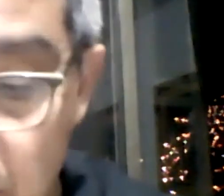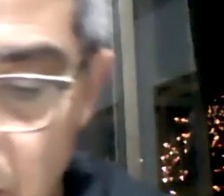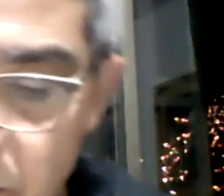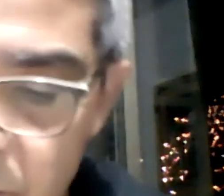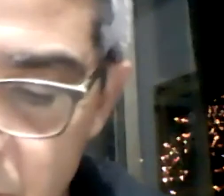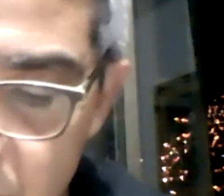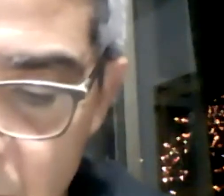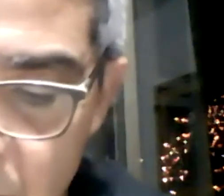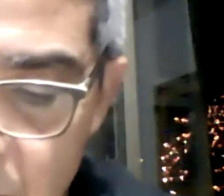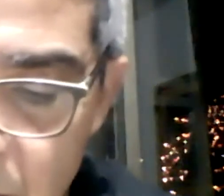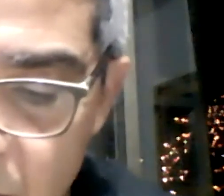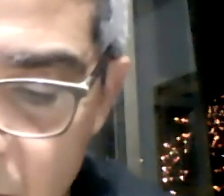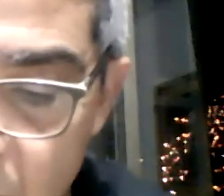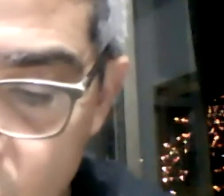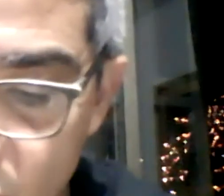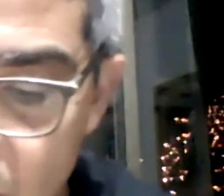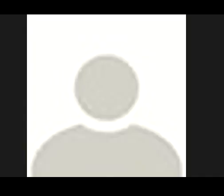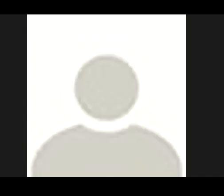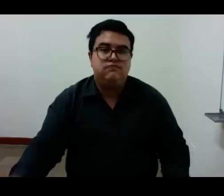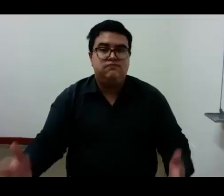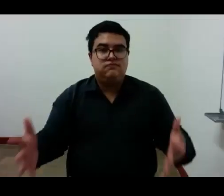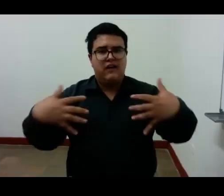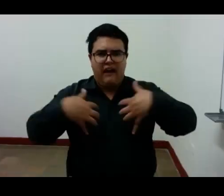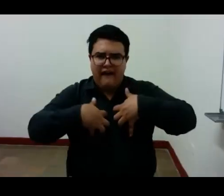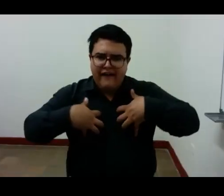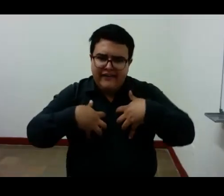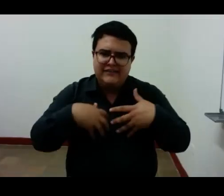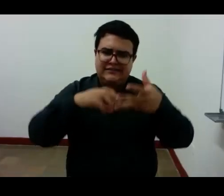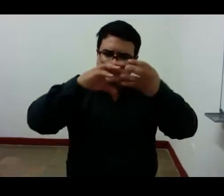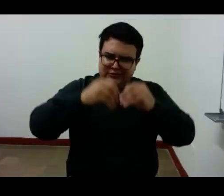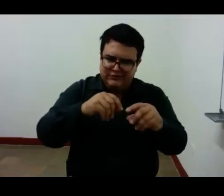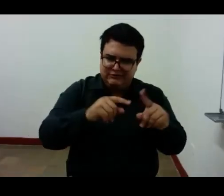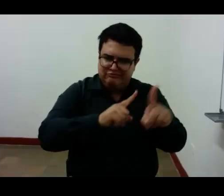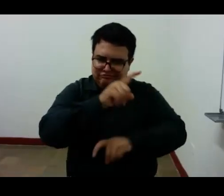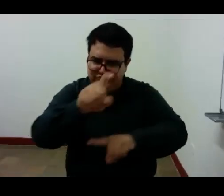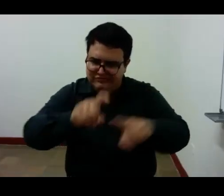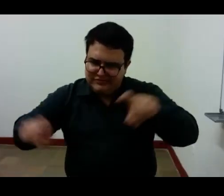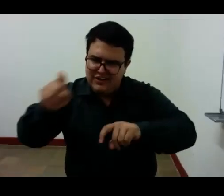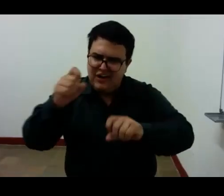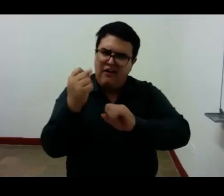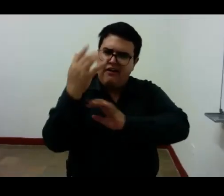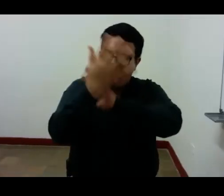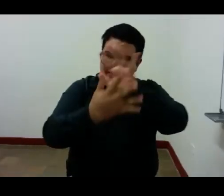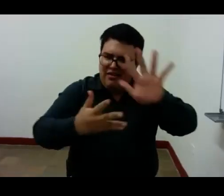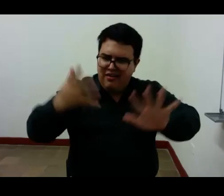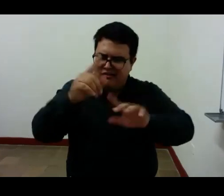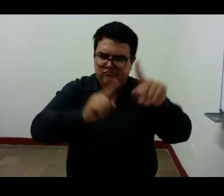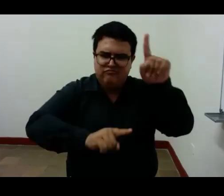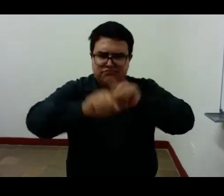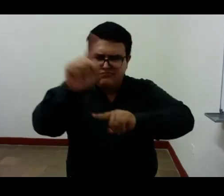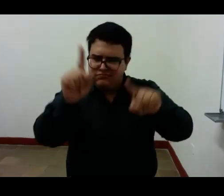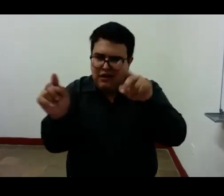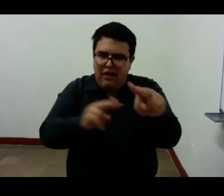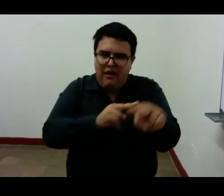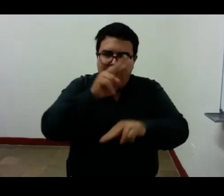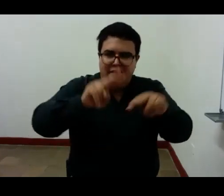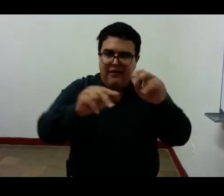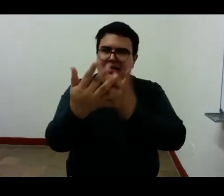animal que es la voz de la pluralidad del universo no una segunda naturaleza